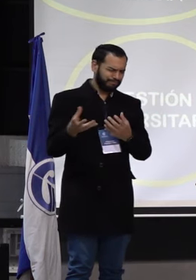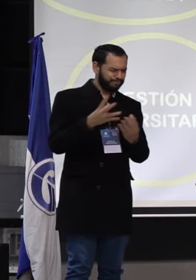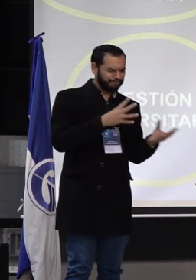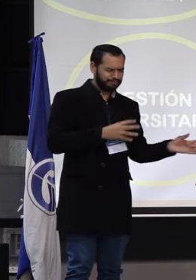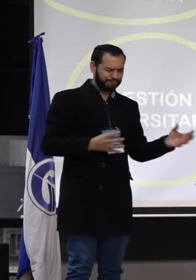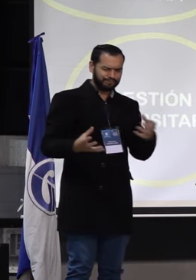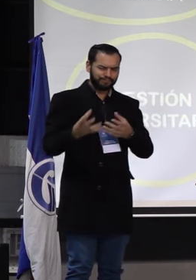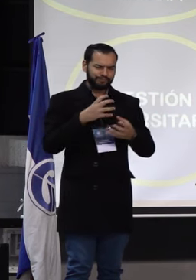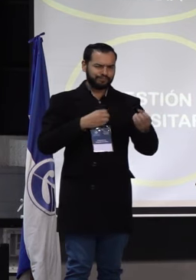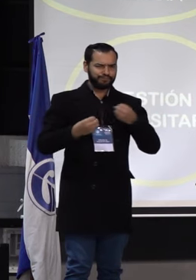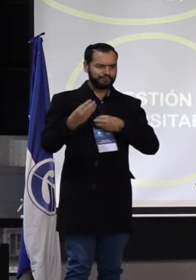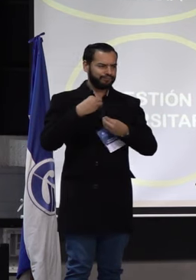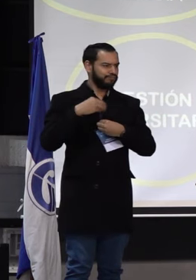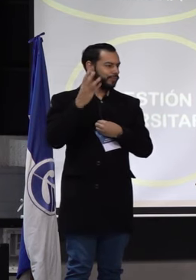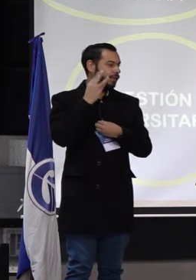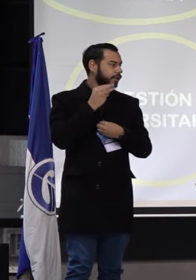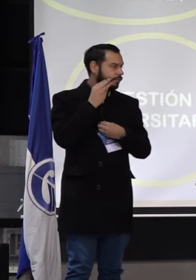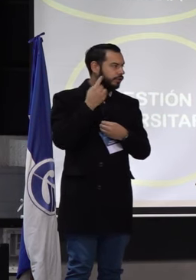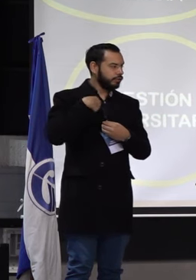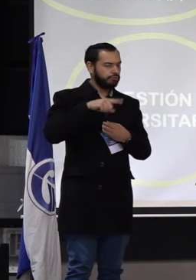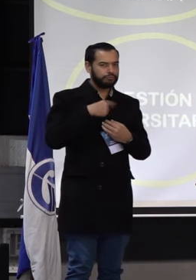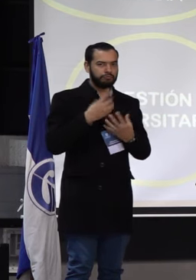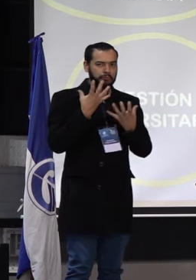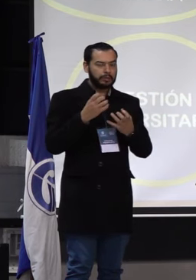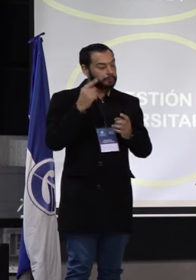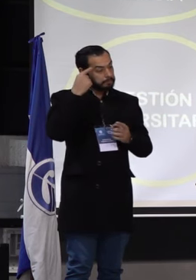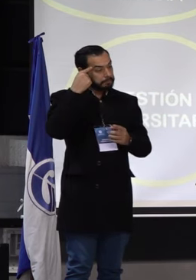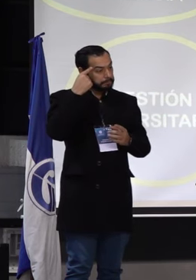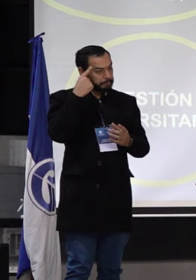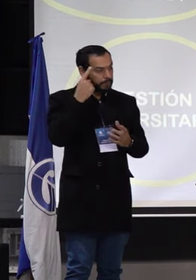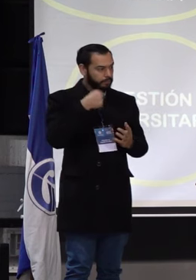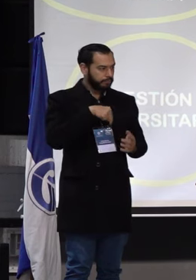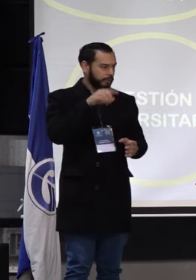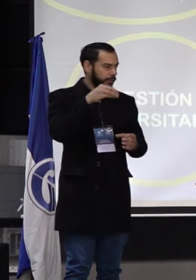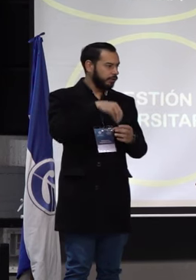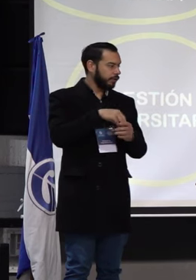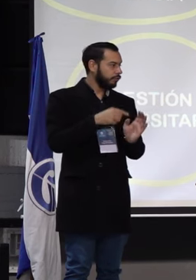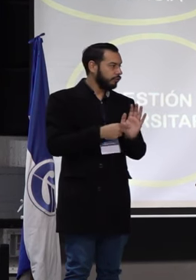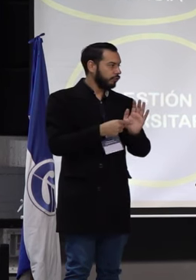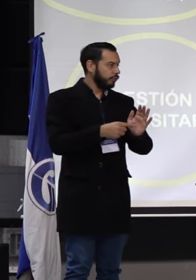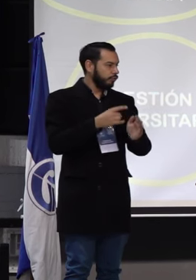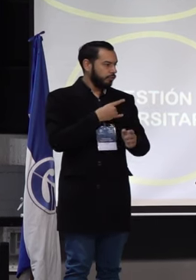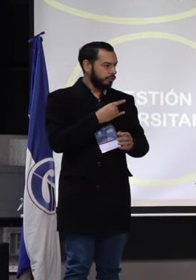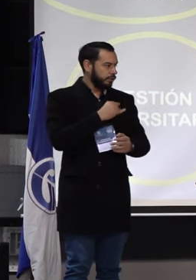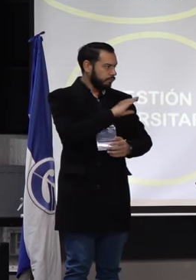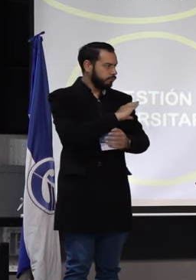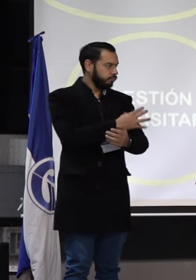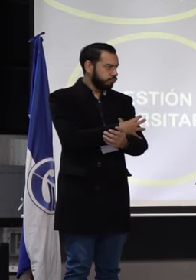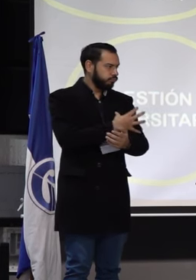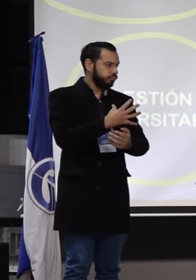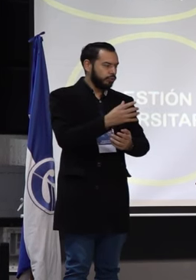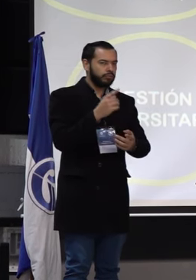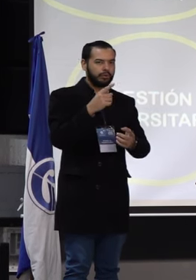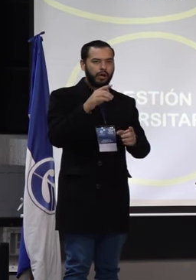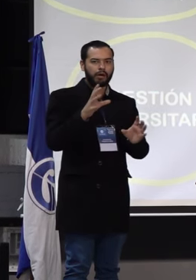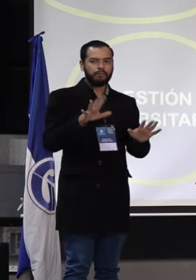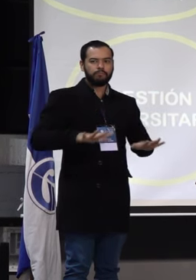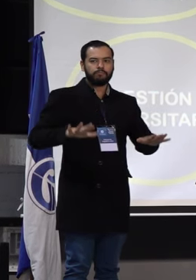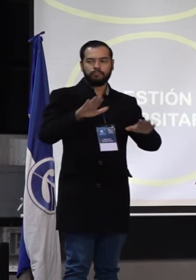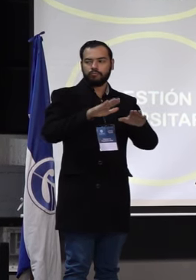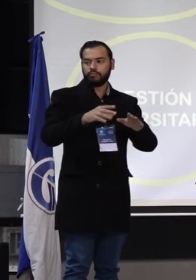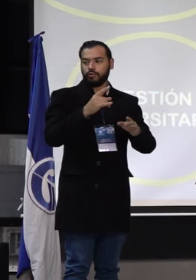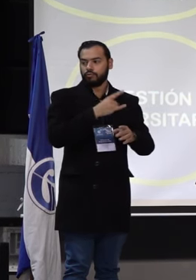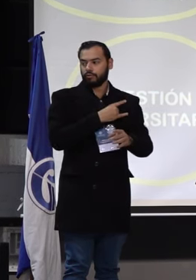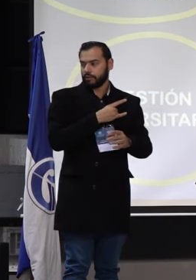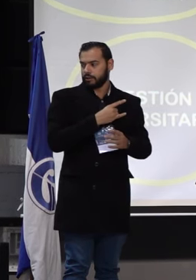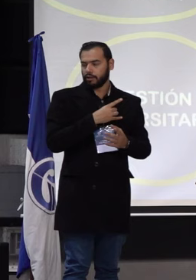que es posible llevarlo en este momento dentro de la universidad y que puede potenciar, digamos, algunos de los escenarios y sobre todo algunas de las